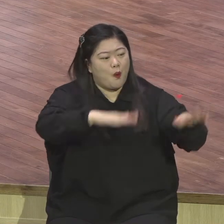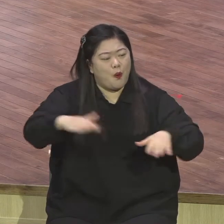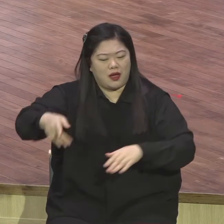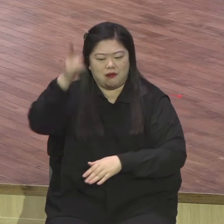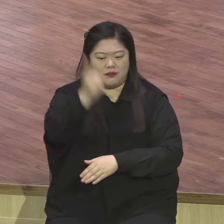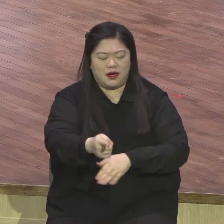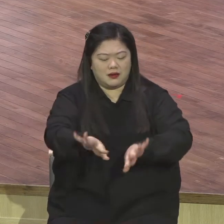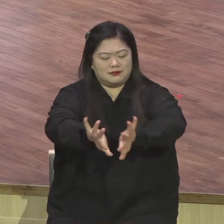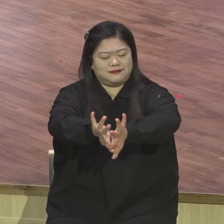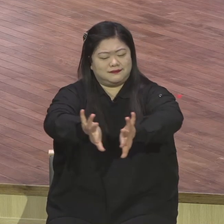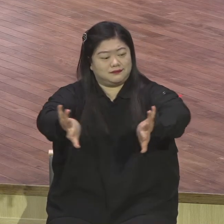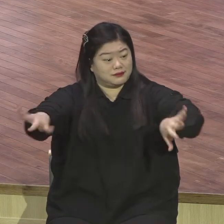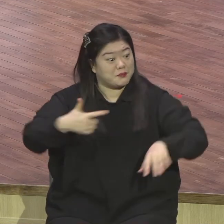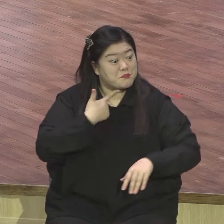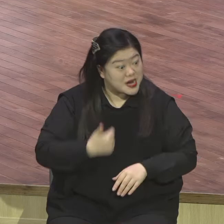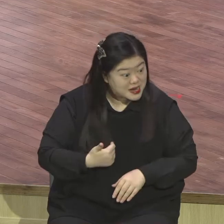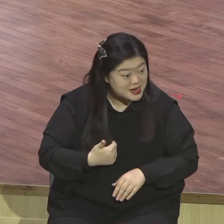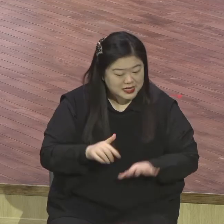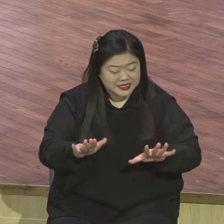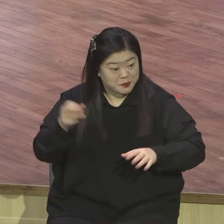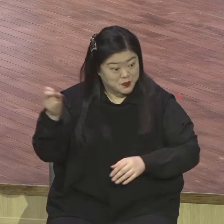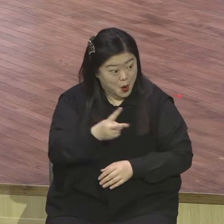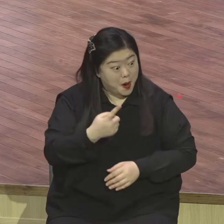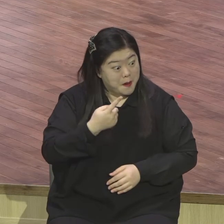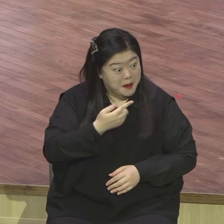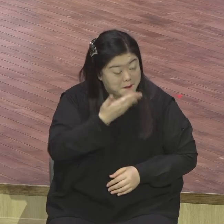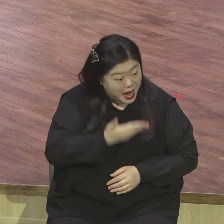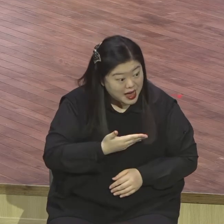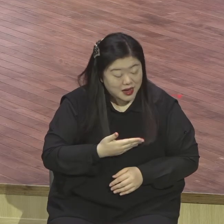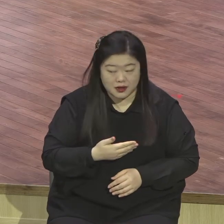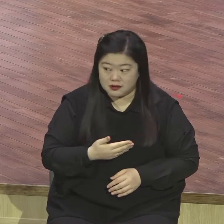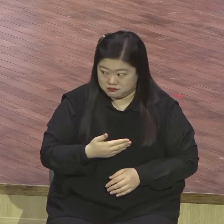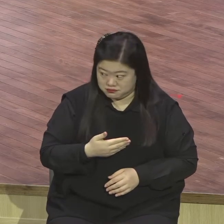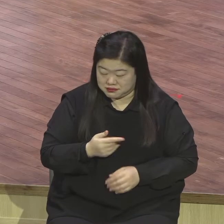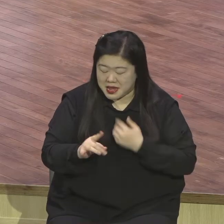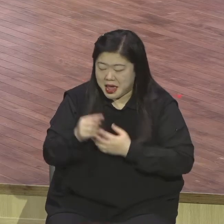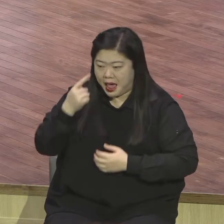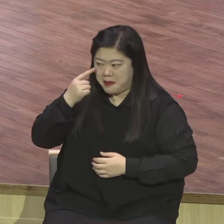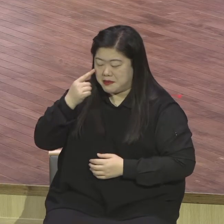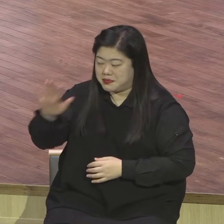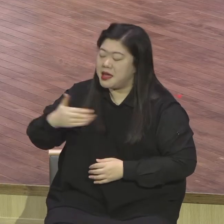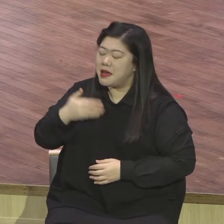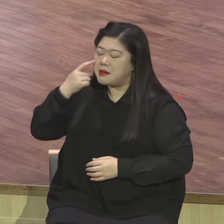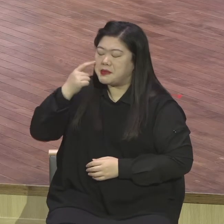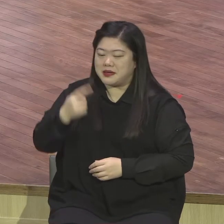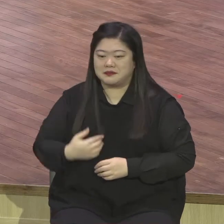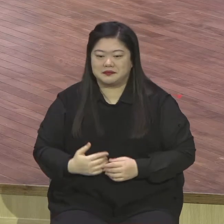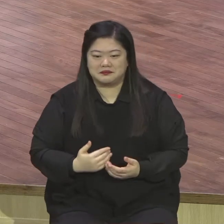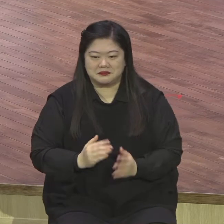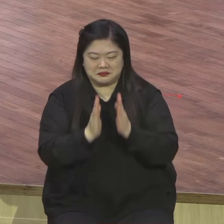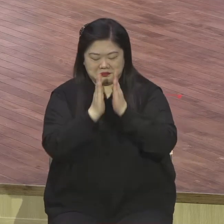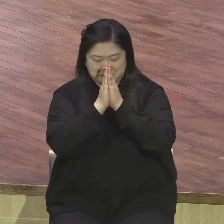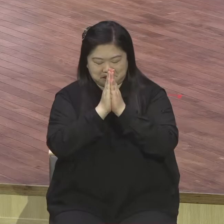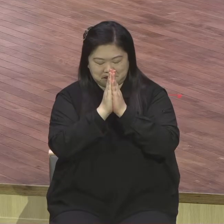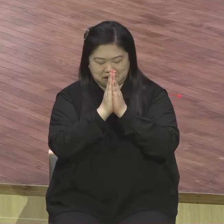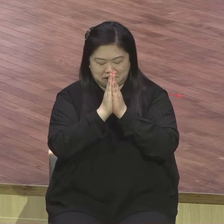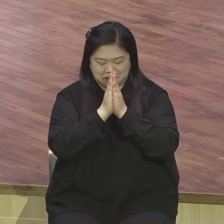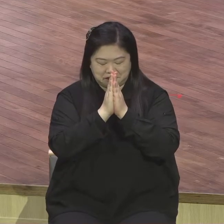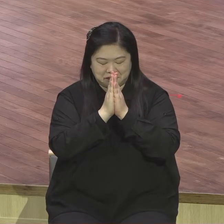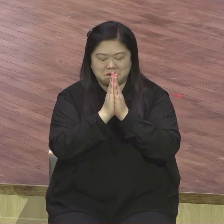모세가 한번 해보겠습니다. 기도를 다 하더니 지팡이를 쫙 던이니까 바다가